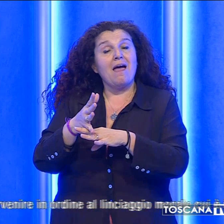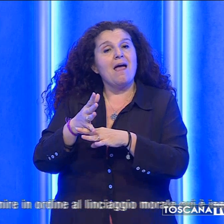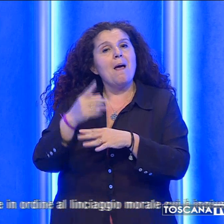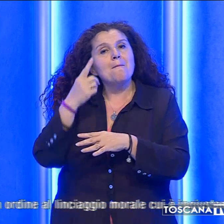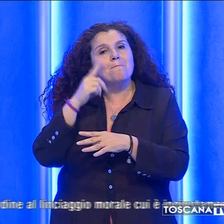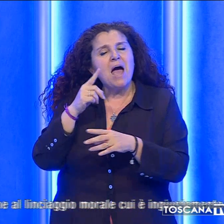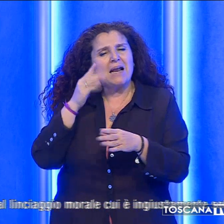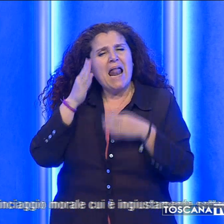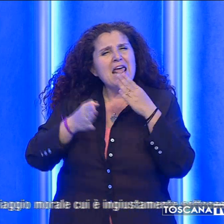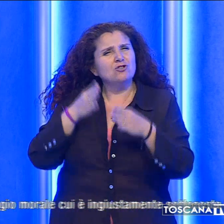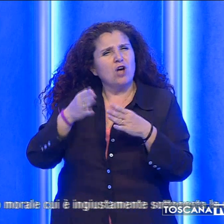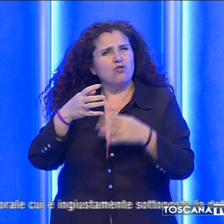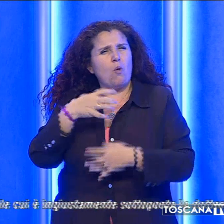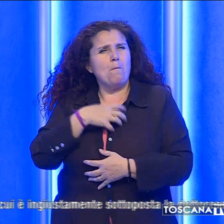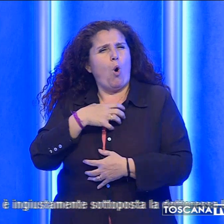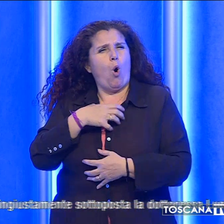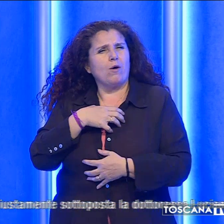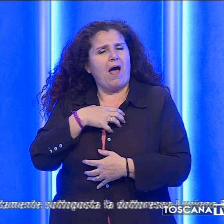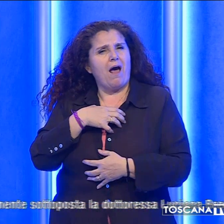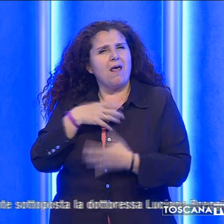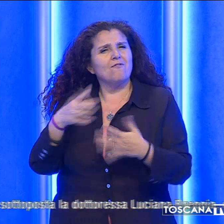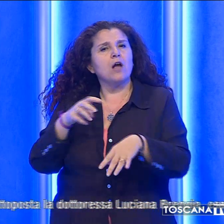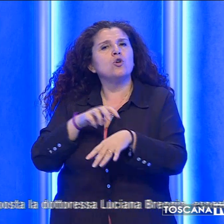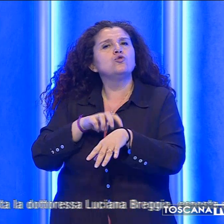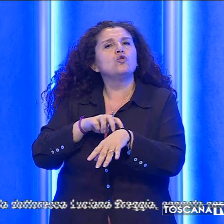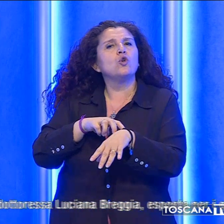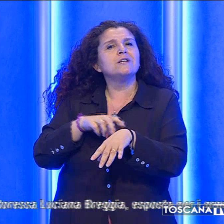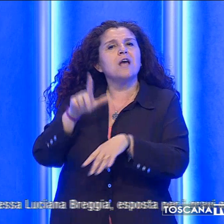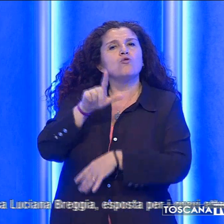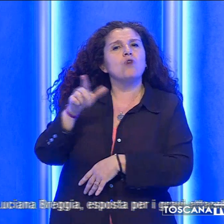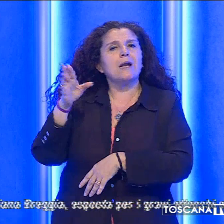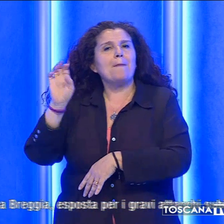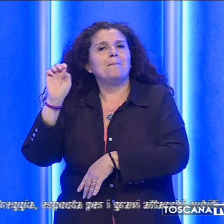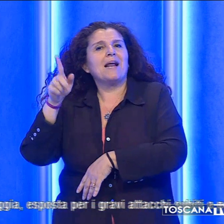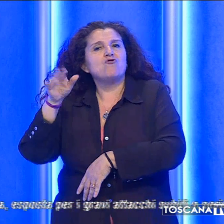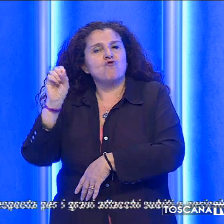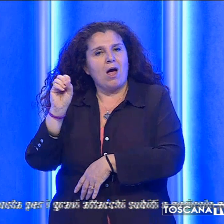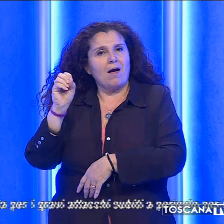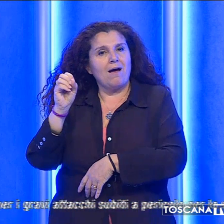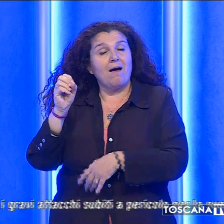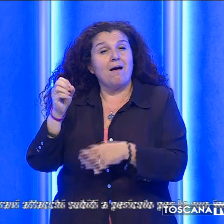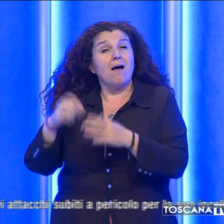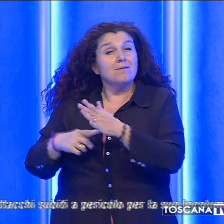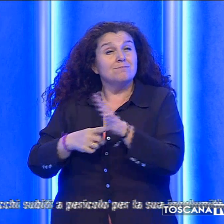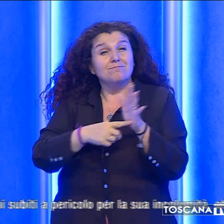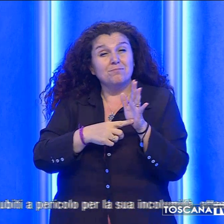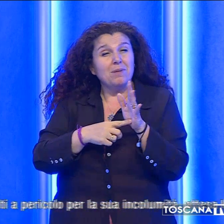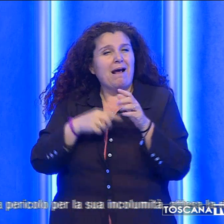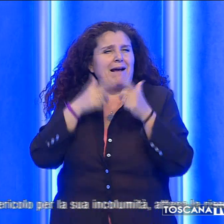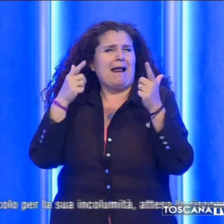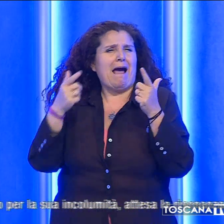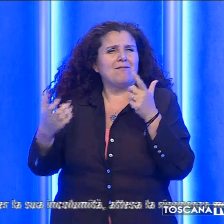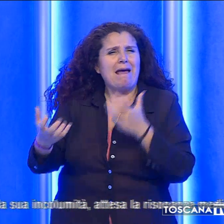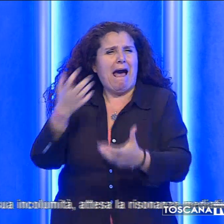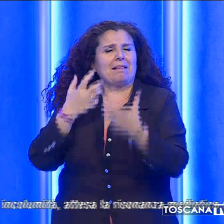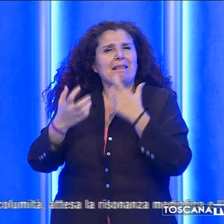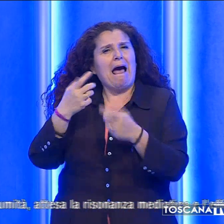cui è ingiustamente sottoposta la dottoressa Luciana Breggia, esposta per i gravi attacchi subiti